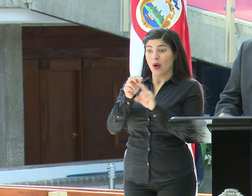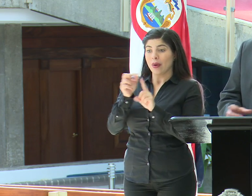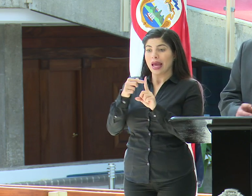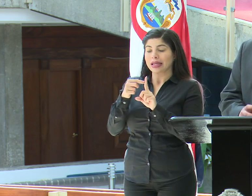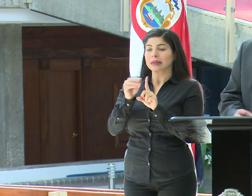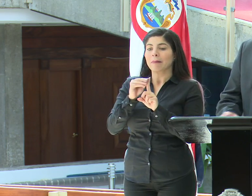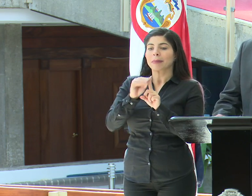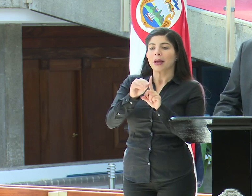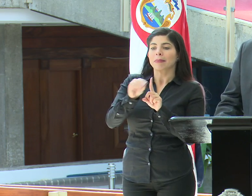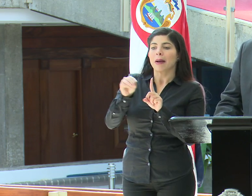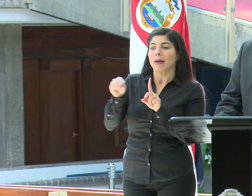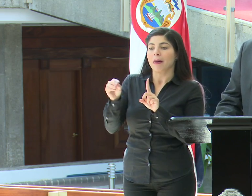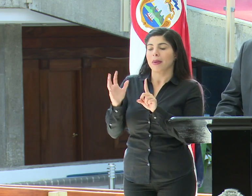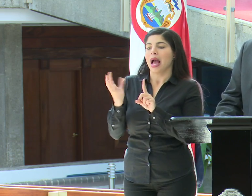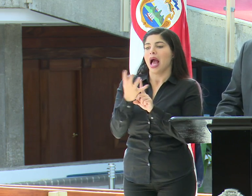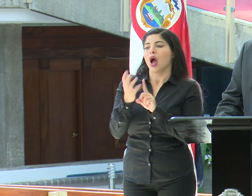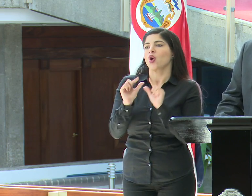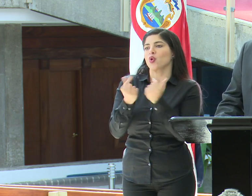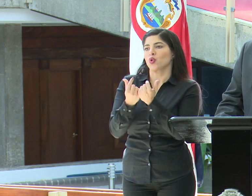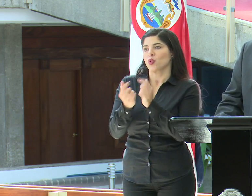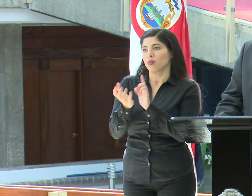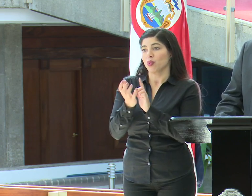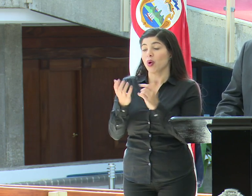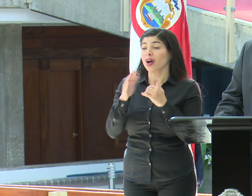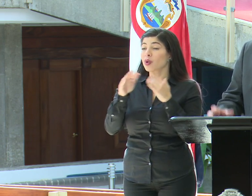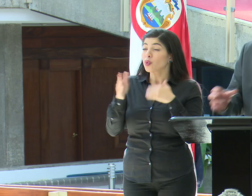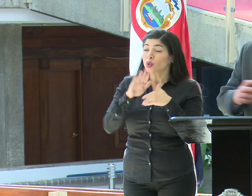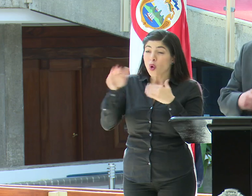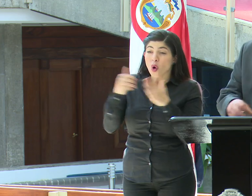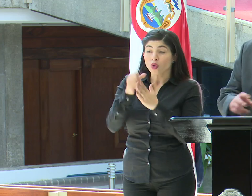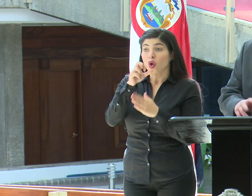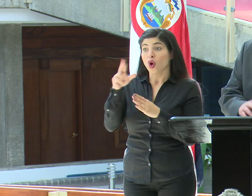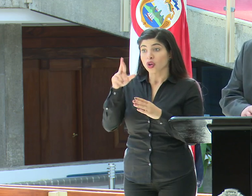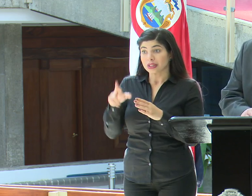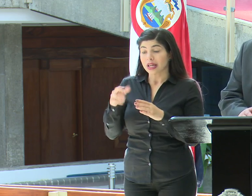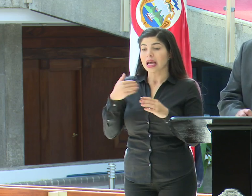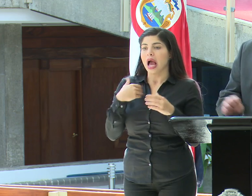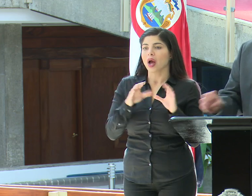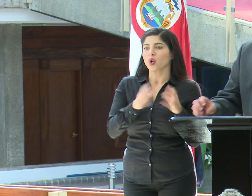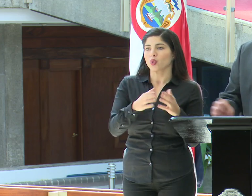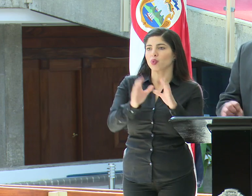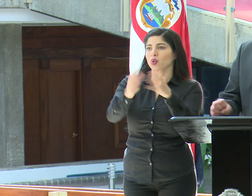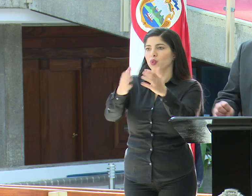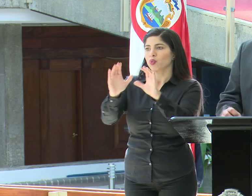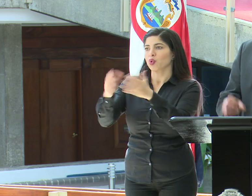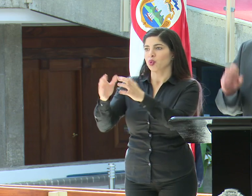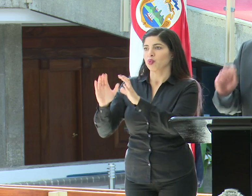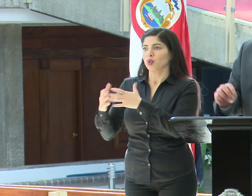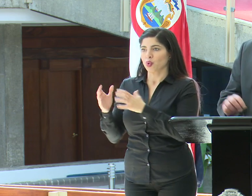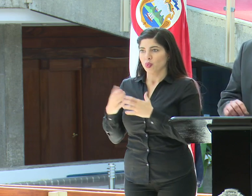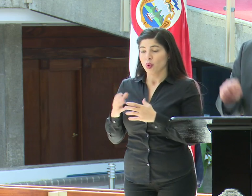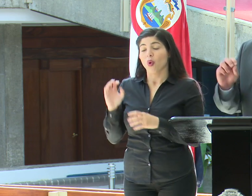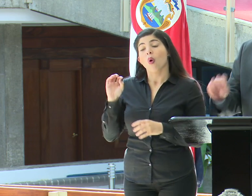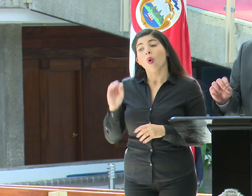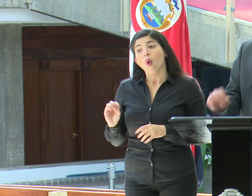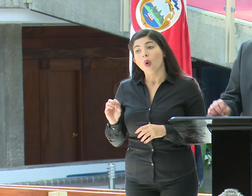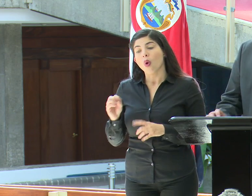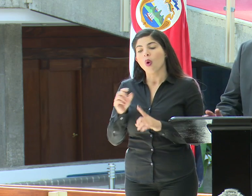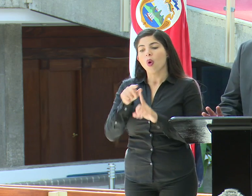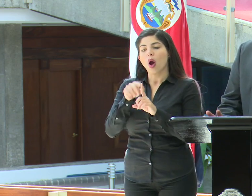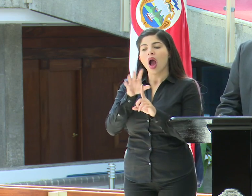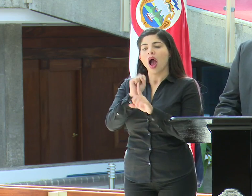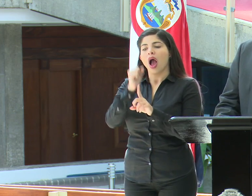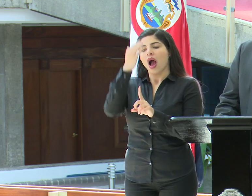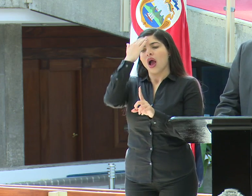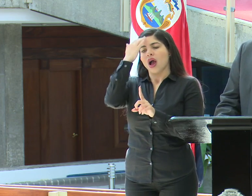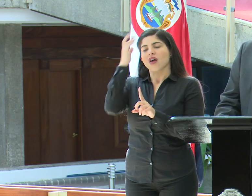Es decir, que en este momento les puedo decir que todos los casos de Costa Rica están asociados en clústeres o están identificados,